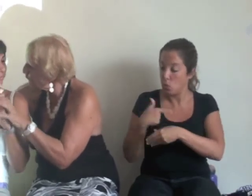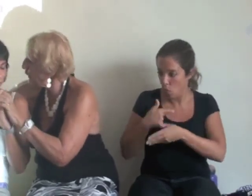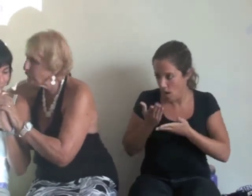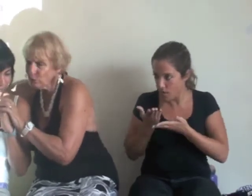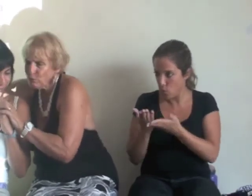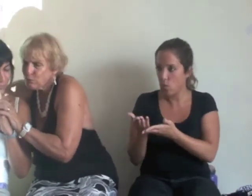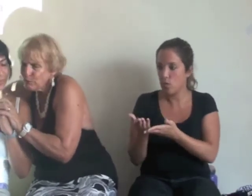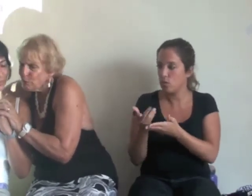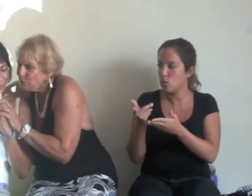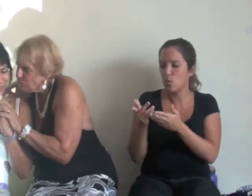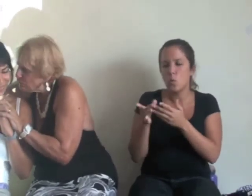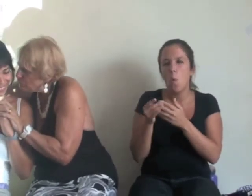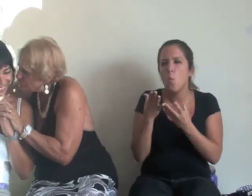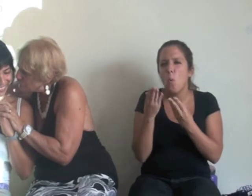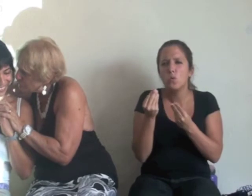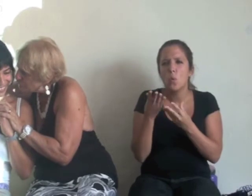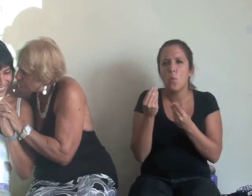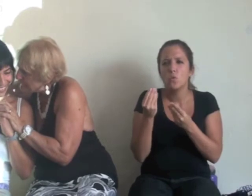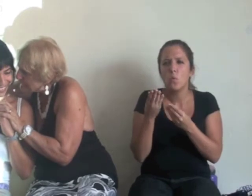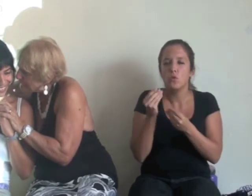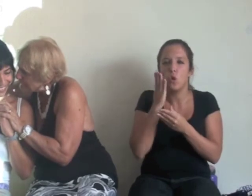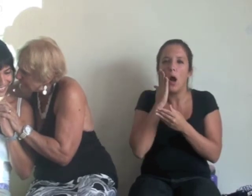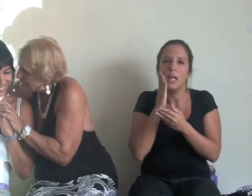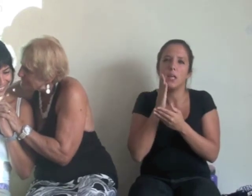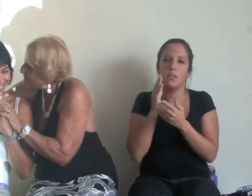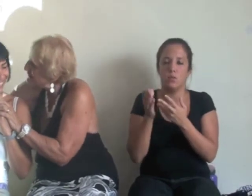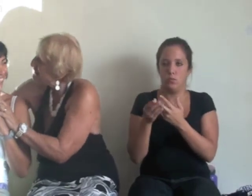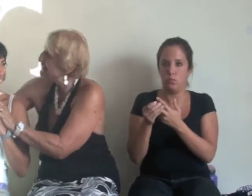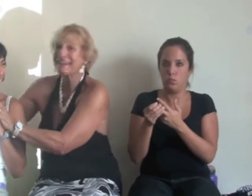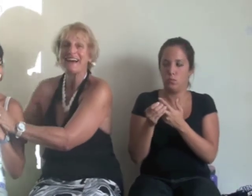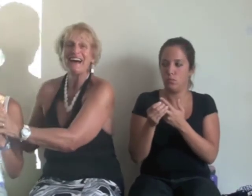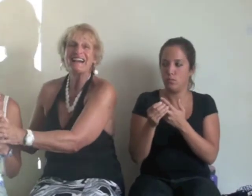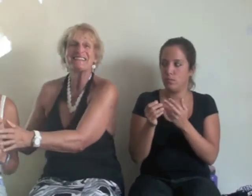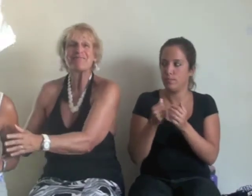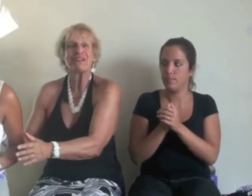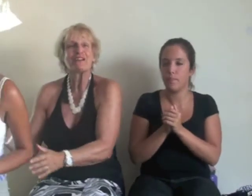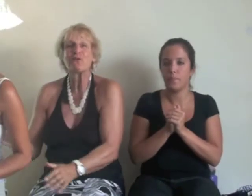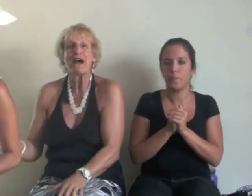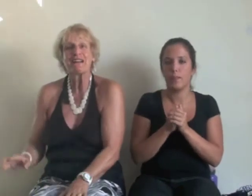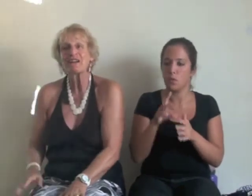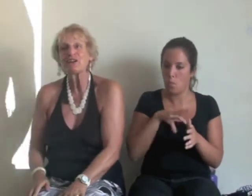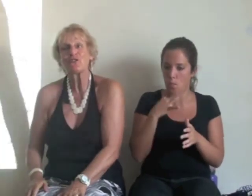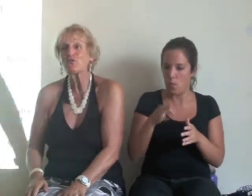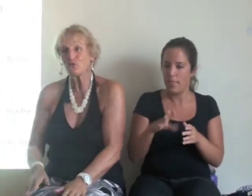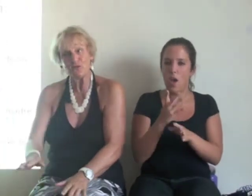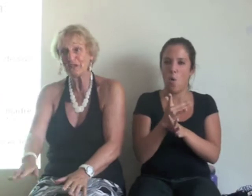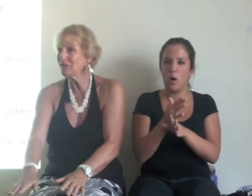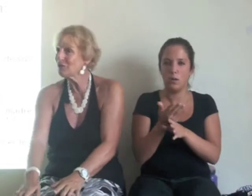Te ayudo, le ponemos mucho, mucho cariño. Gracias. Así pueden jugar con sus niños,